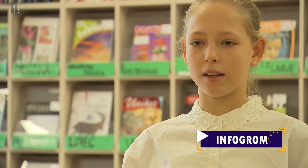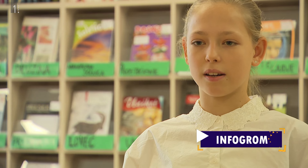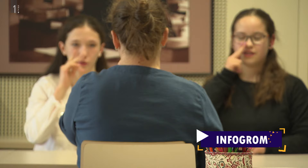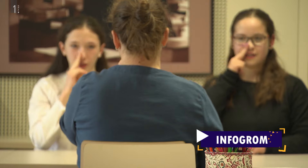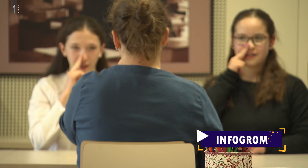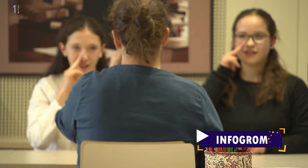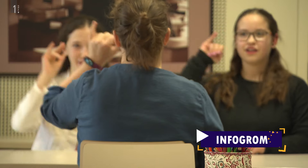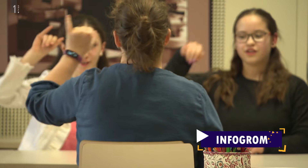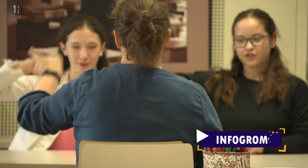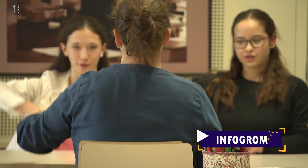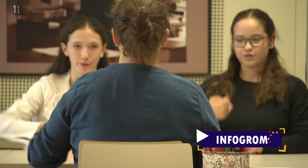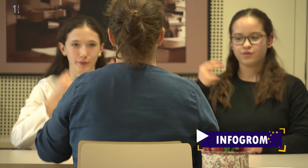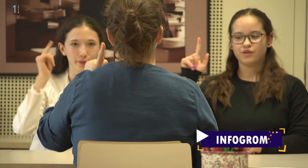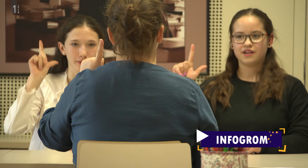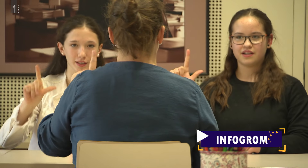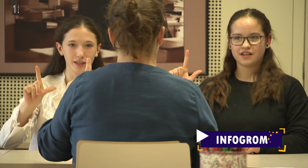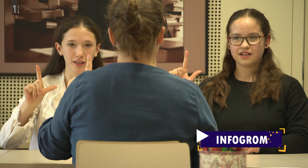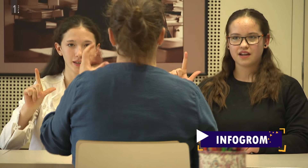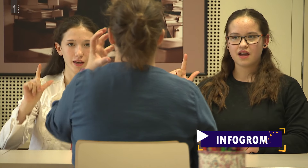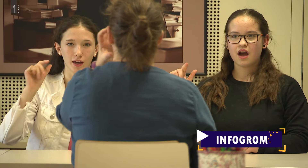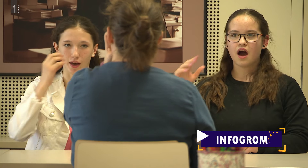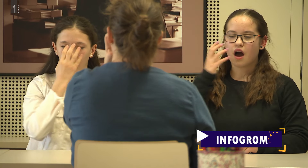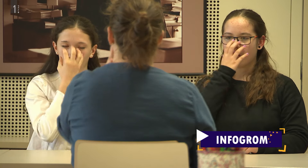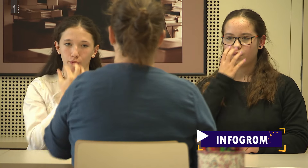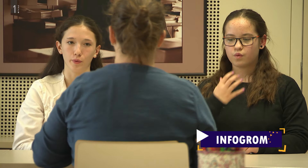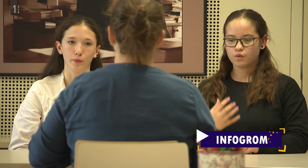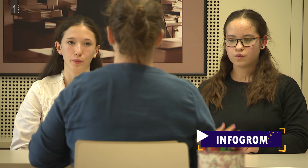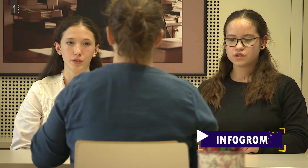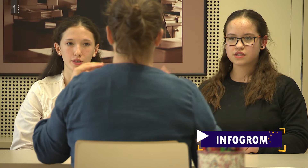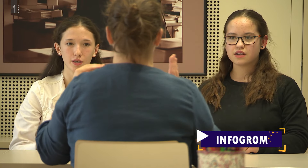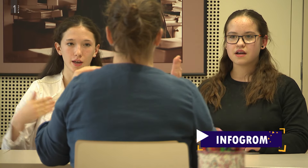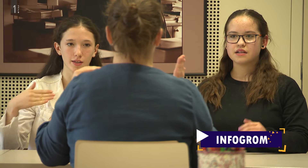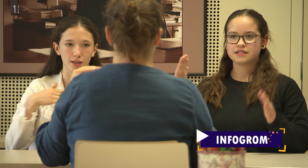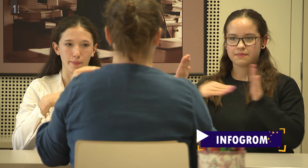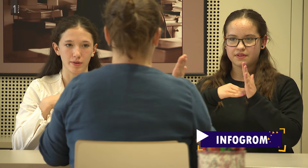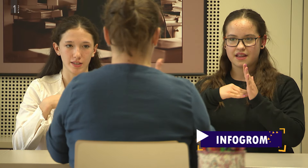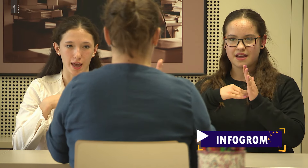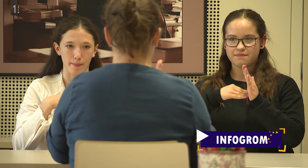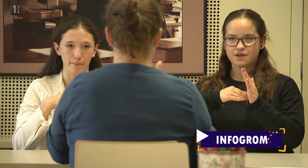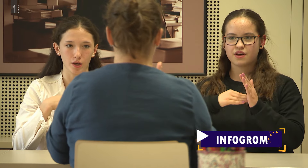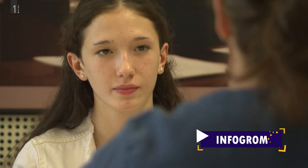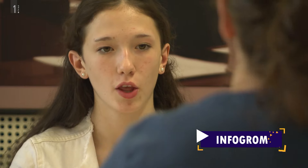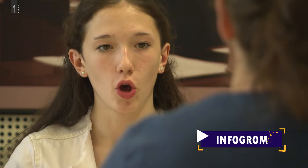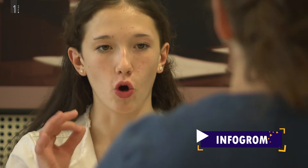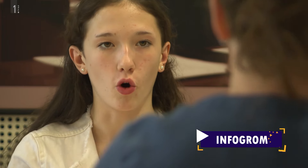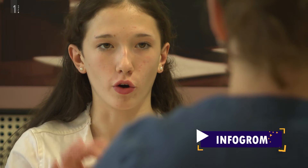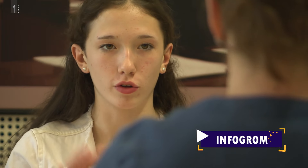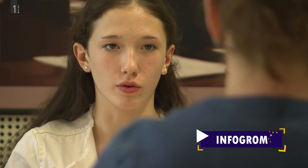pomahali, da smo se videli in smo si odkritili to nalogo in ta odgovor, ki ga nismo razumeli.